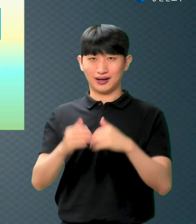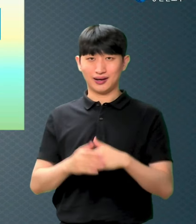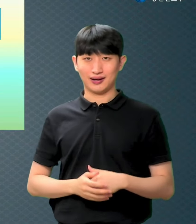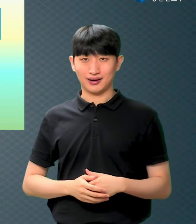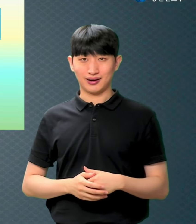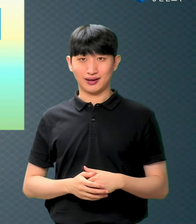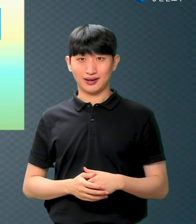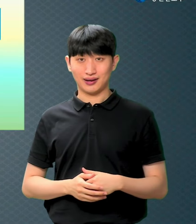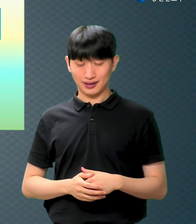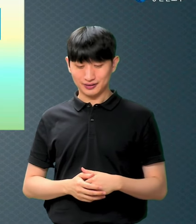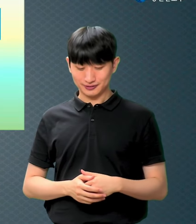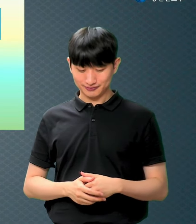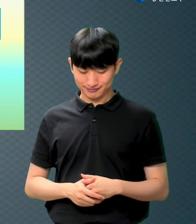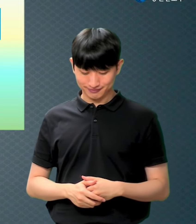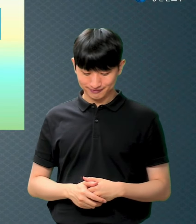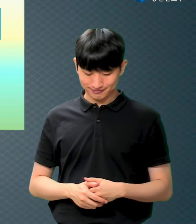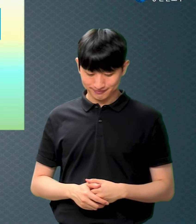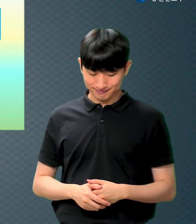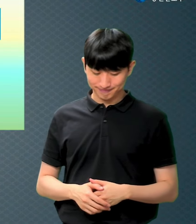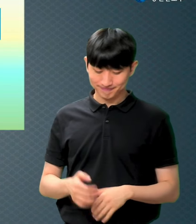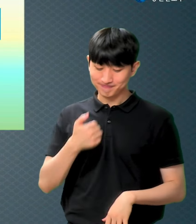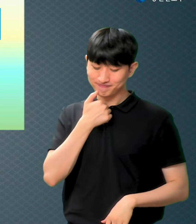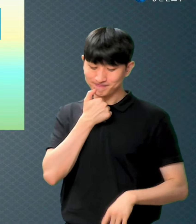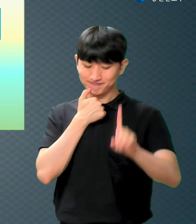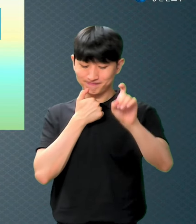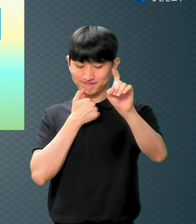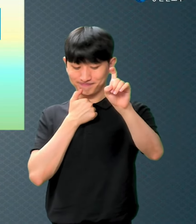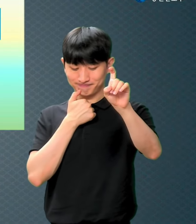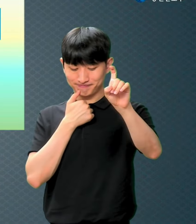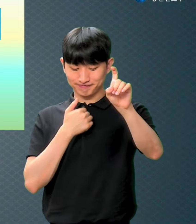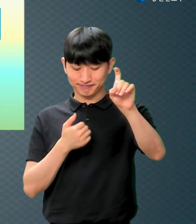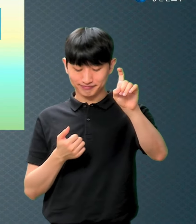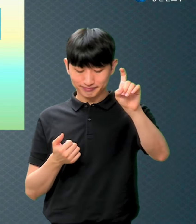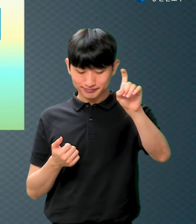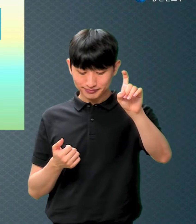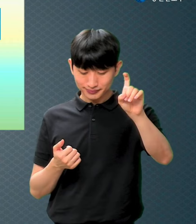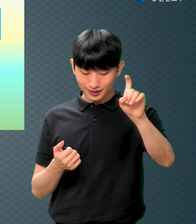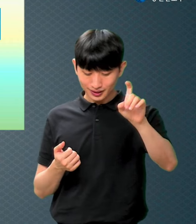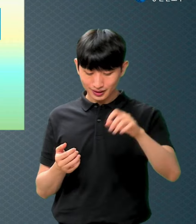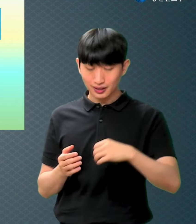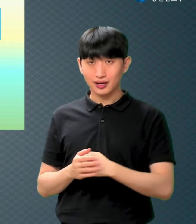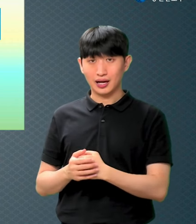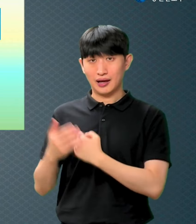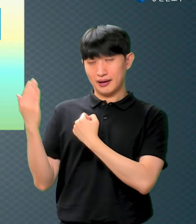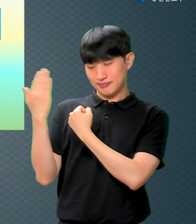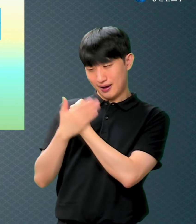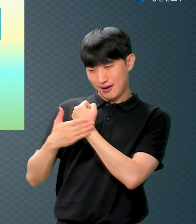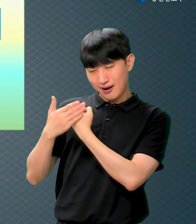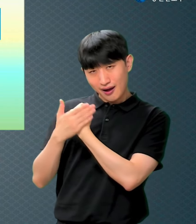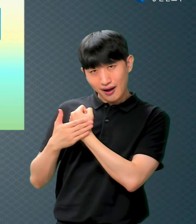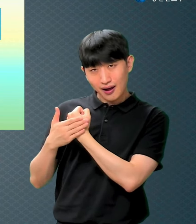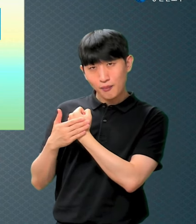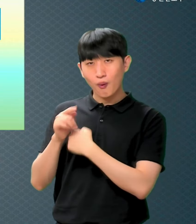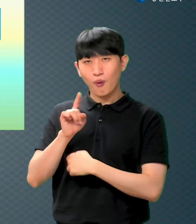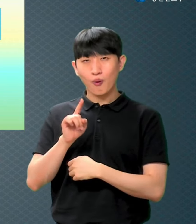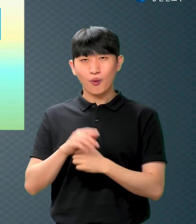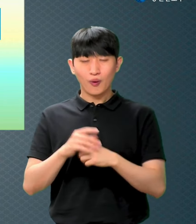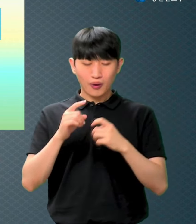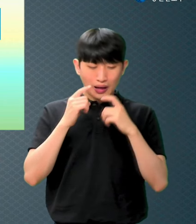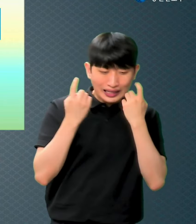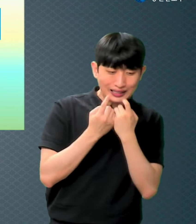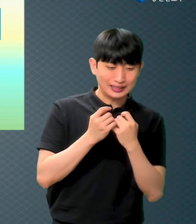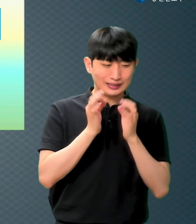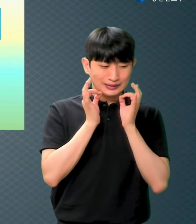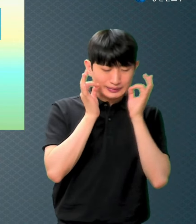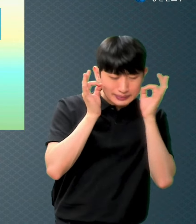로마서 11장이죠 만일 은혜로 된 것이면 행위로 말미암지 않음이니 그렇지